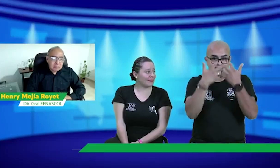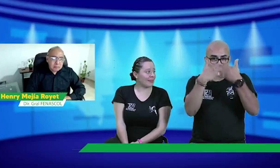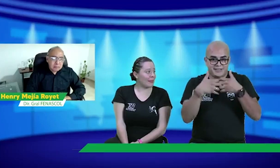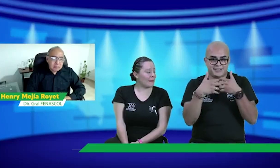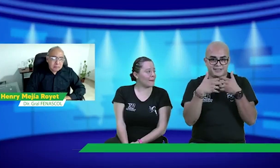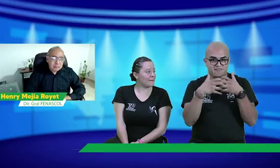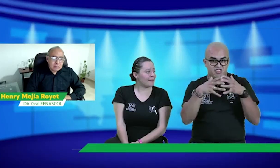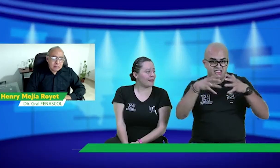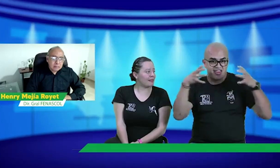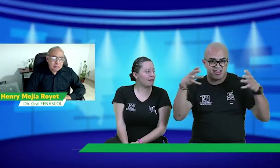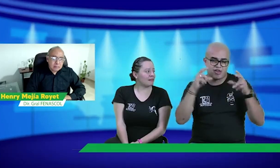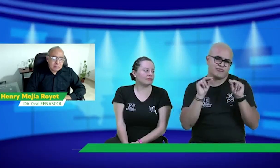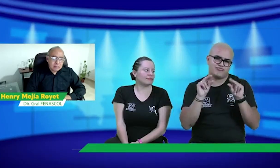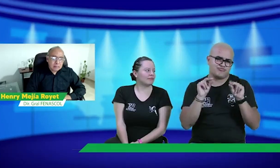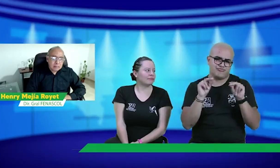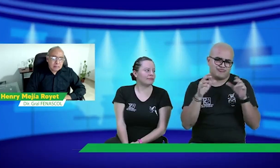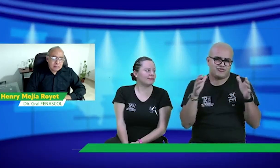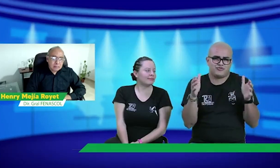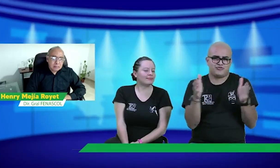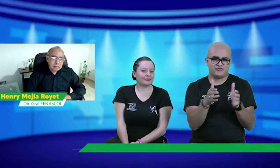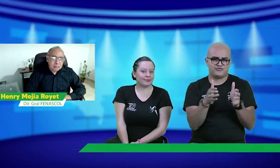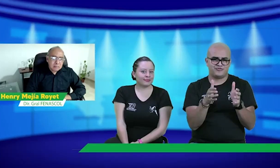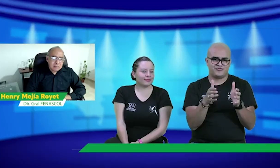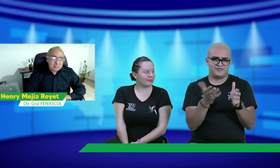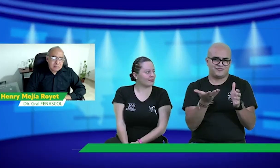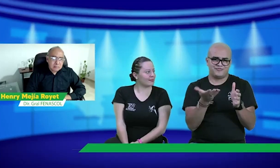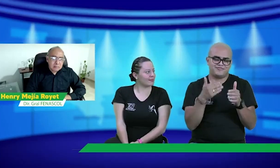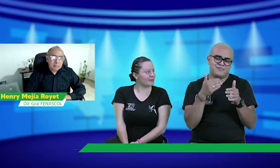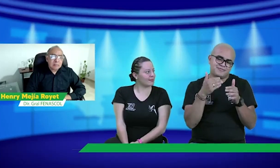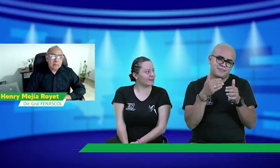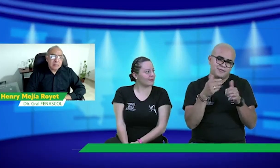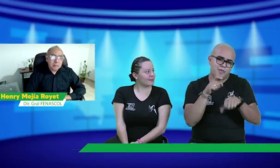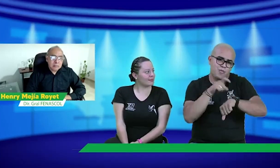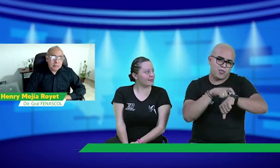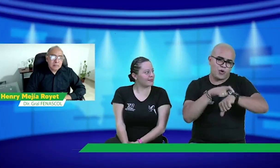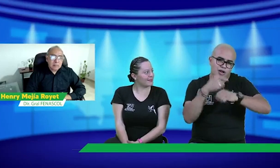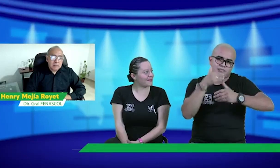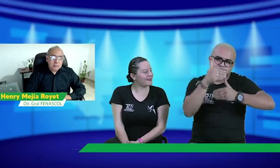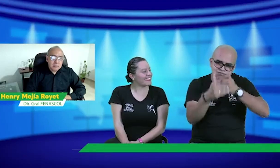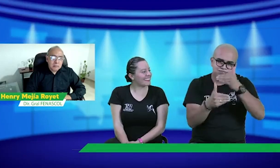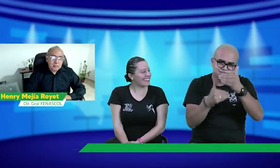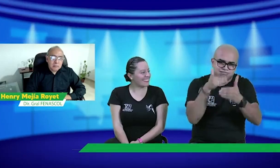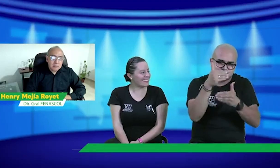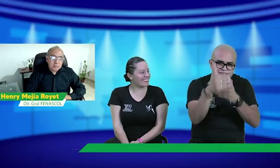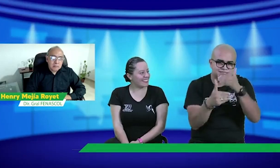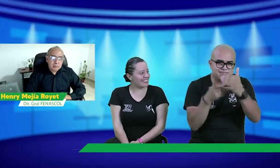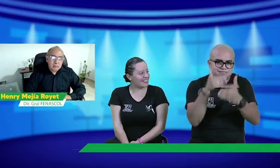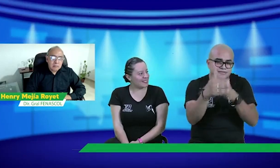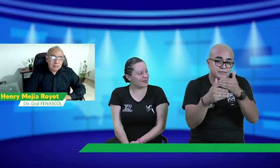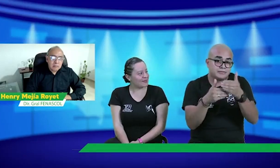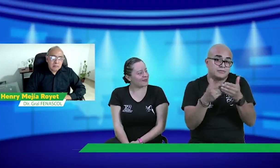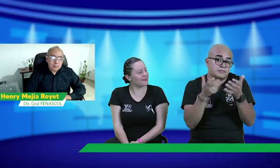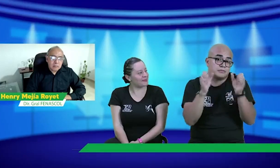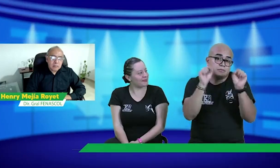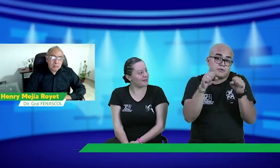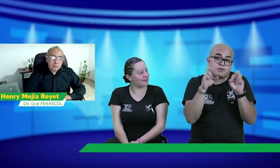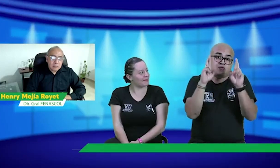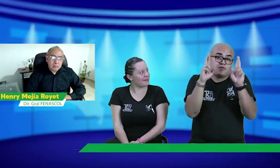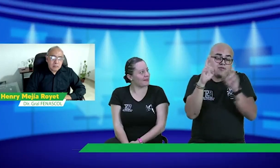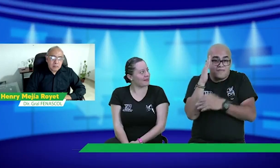nosotros en nuestro emprendimiento no es una empresa muy grande, es una empresa pequeña, vamos de a pocos, vamos en el proceso. Entonces, pues,